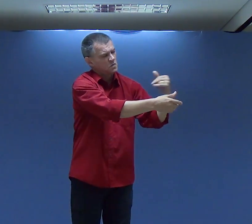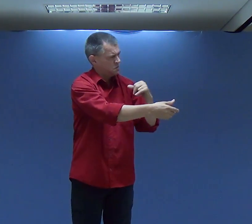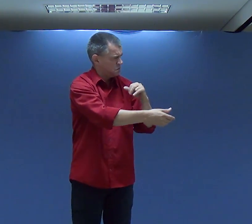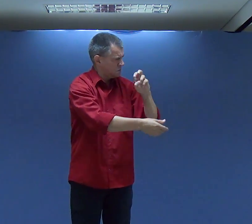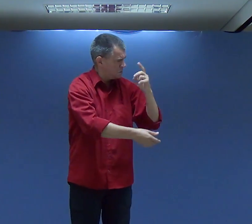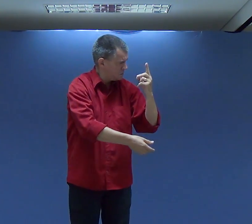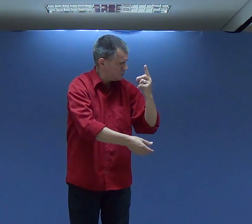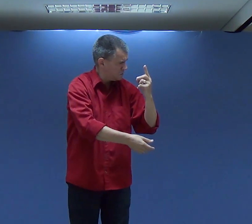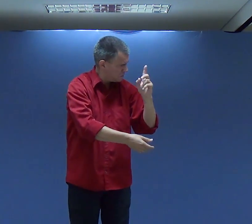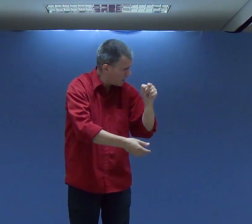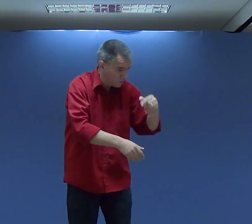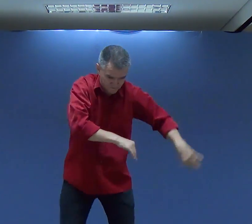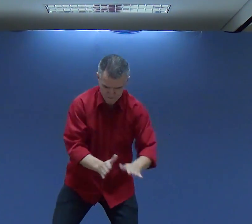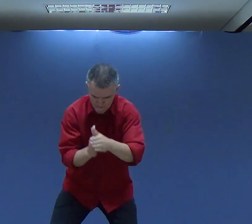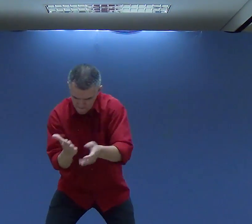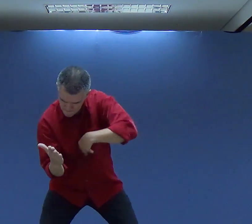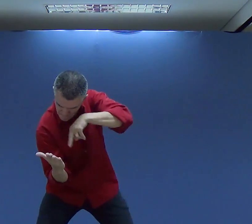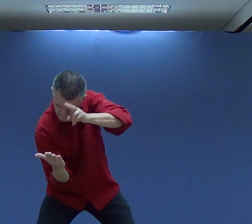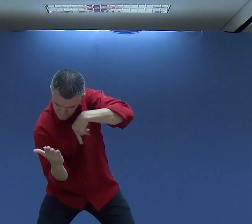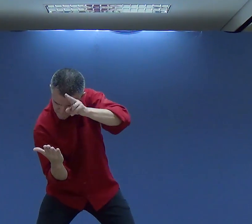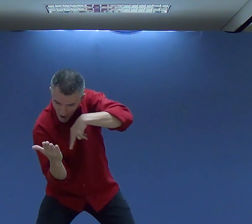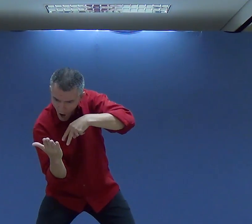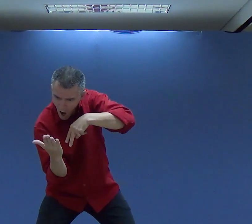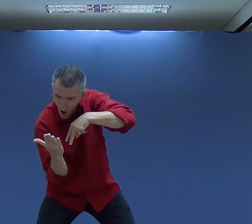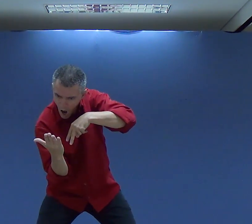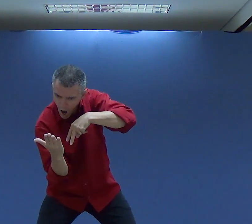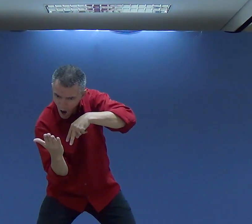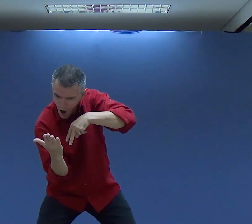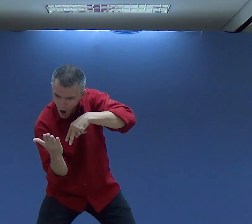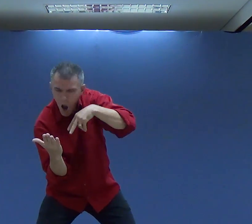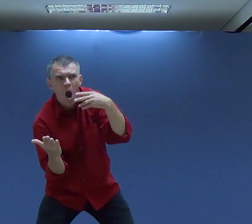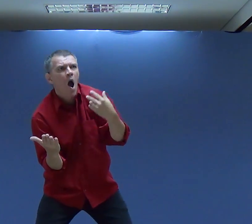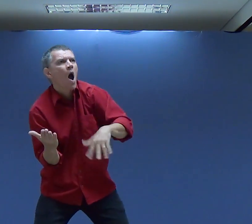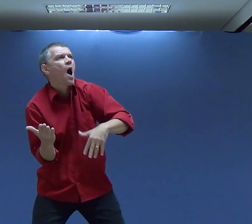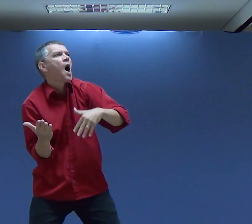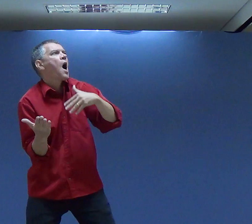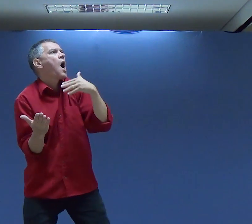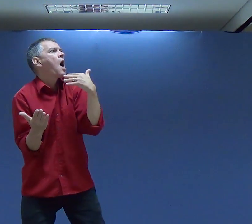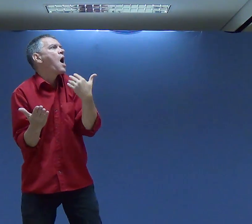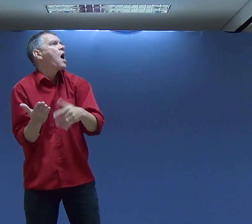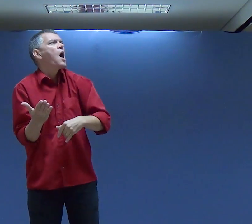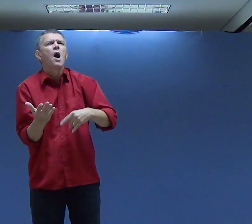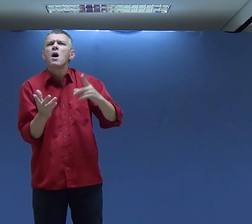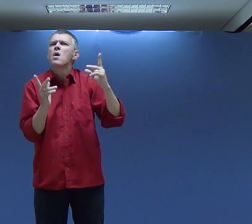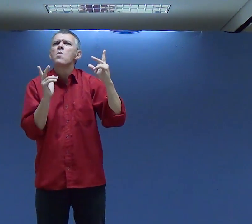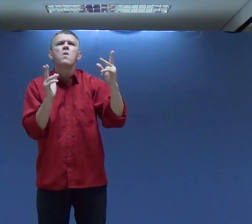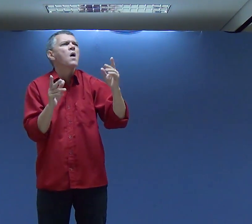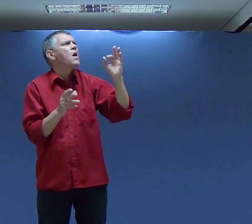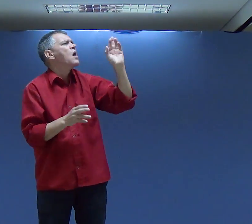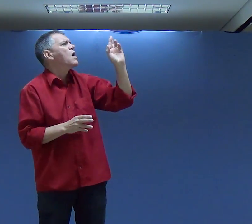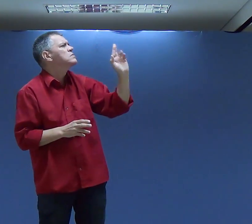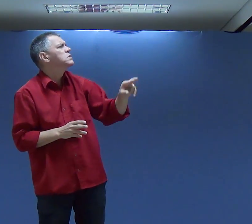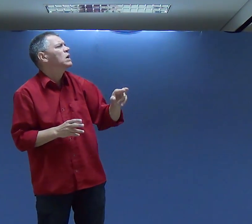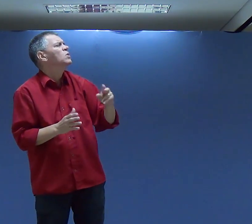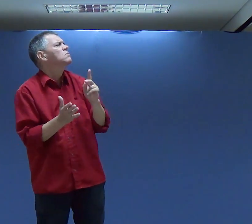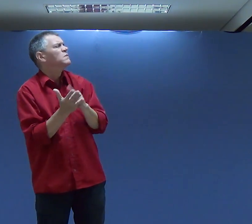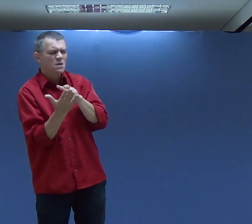Usou para falar A Deus respeito Com ela E eu fui procurar O que dizia Nesse Salmo Puxa vida